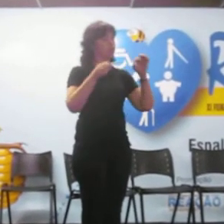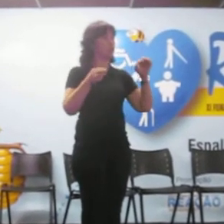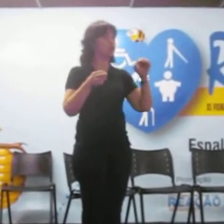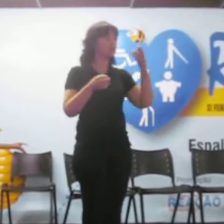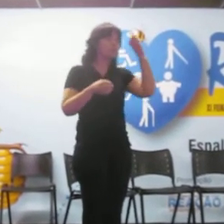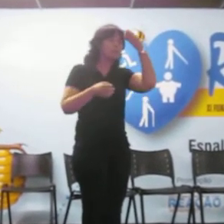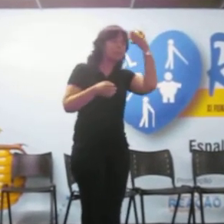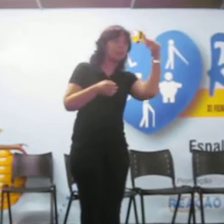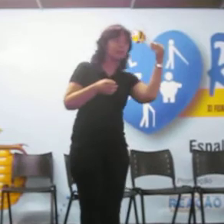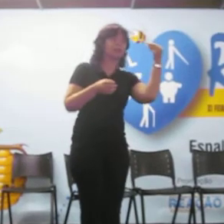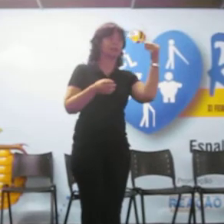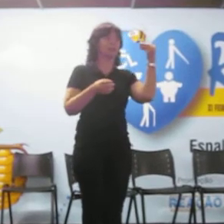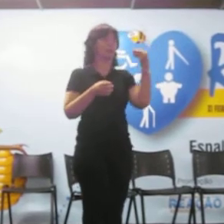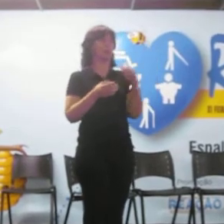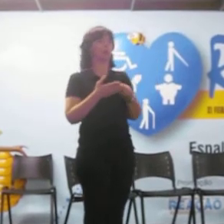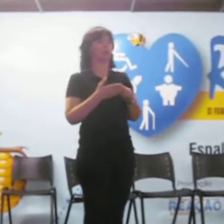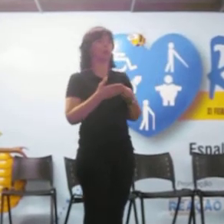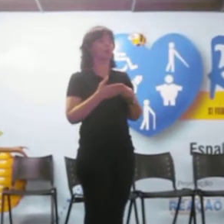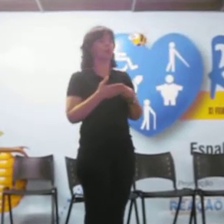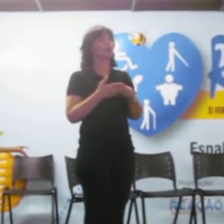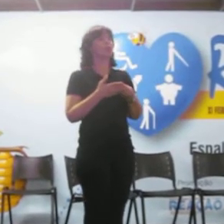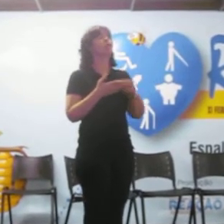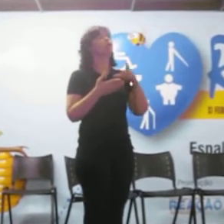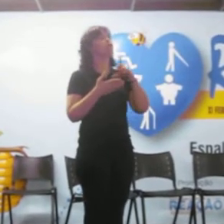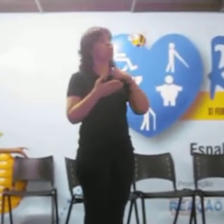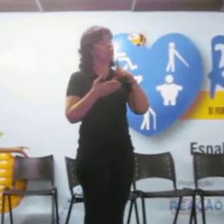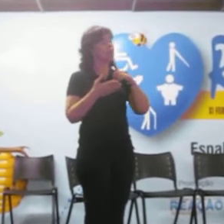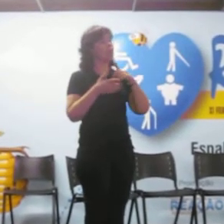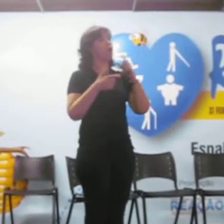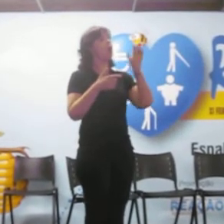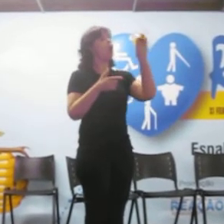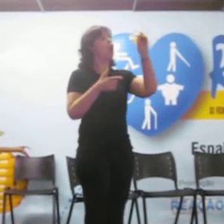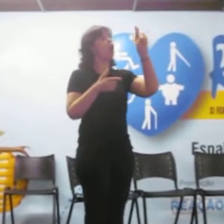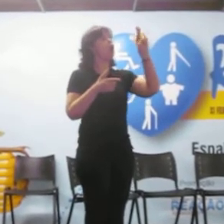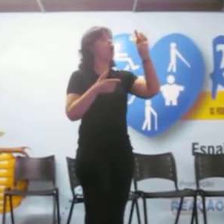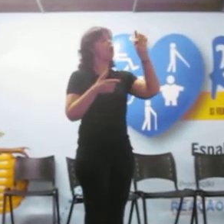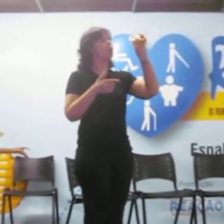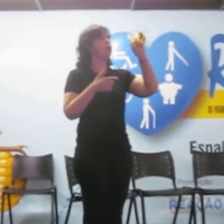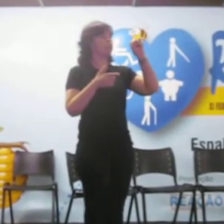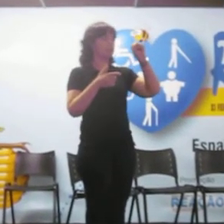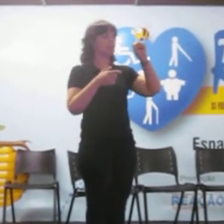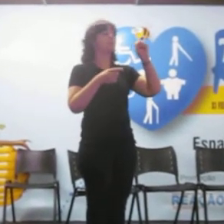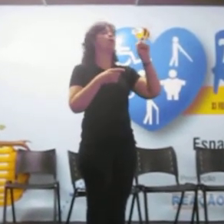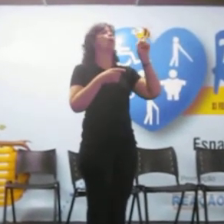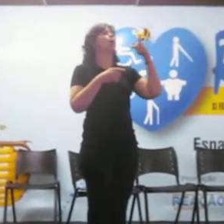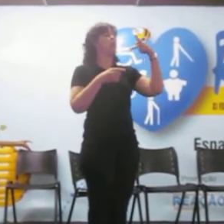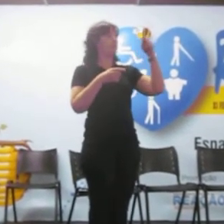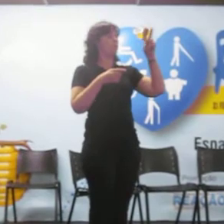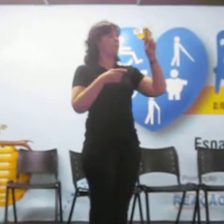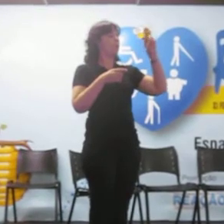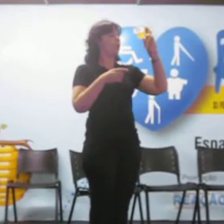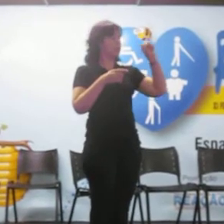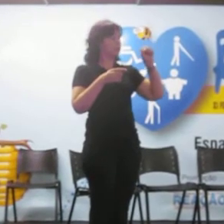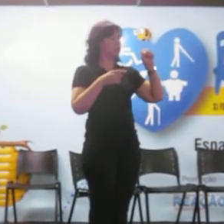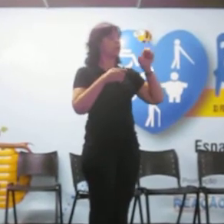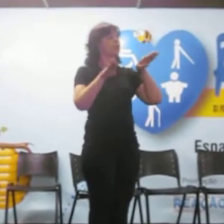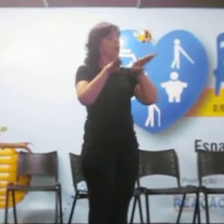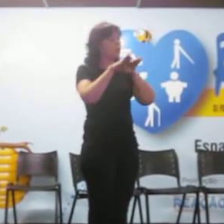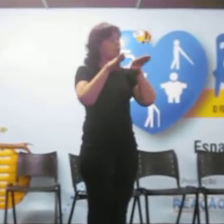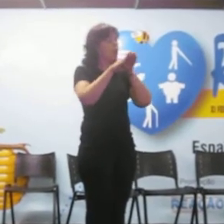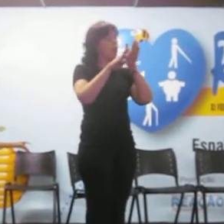esqueceu-se de que órteses e próteses também são tecnologia assistiva Porém,